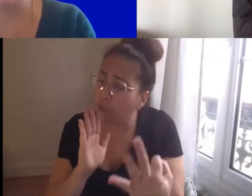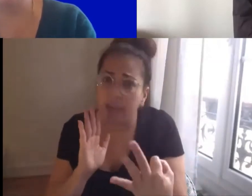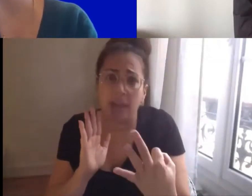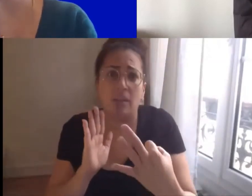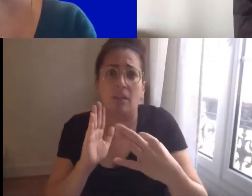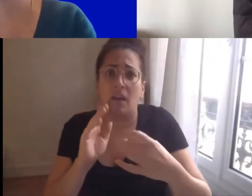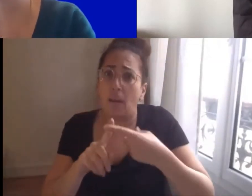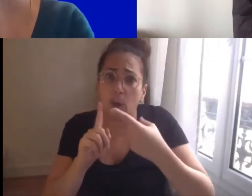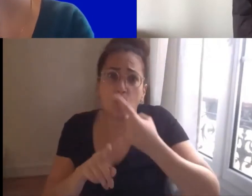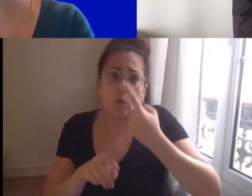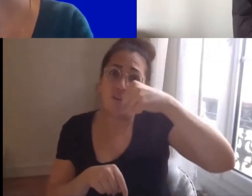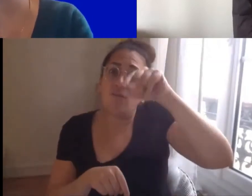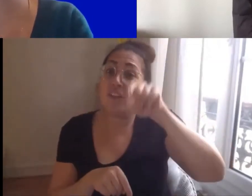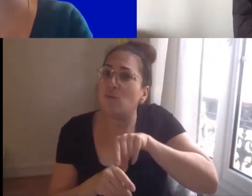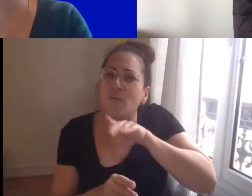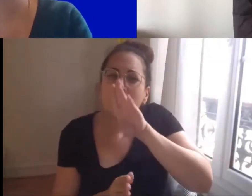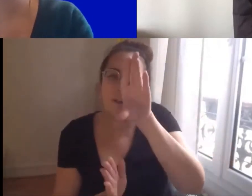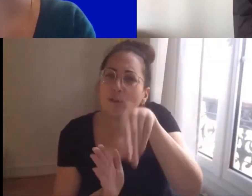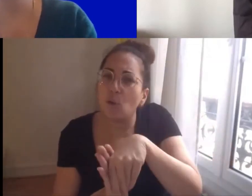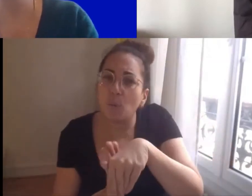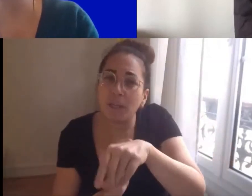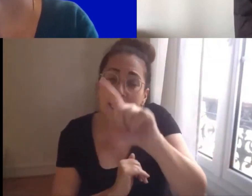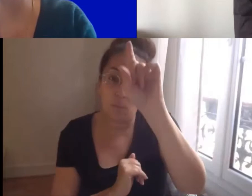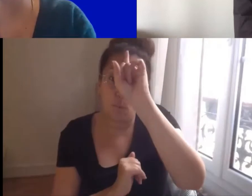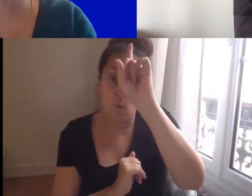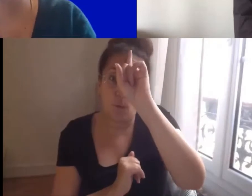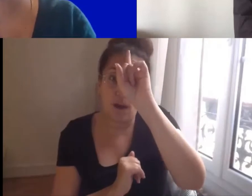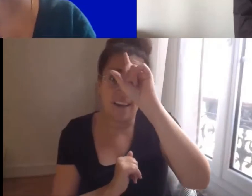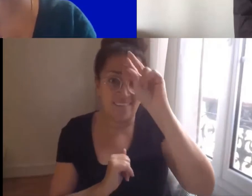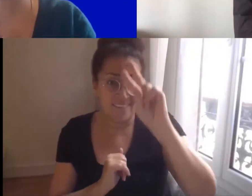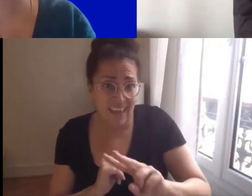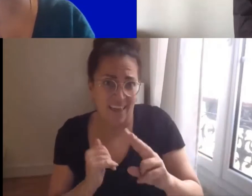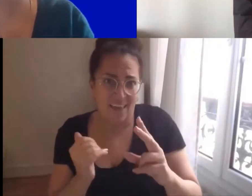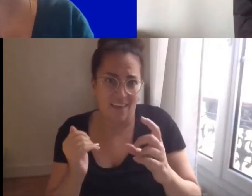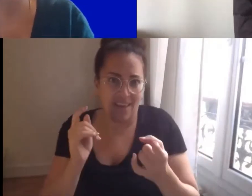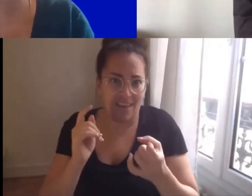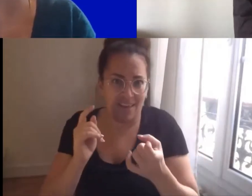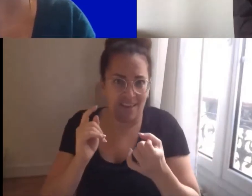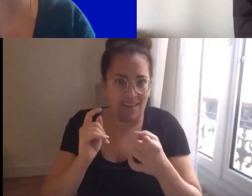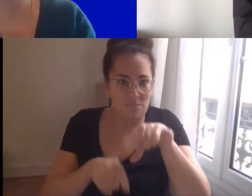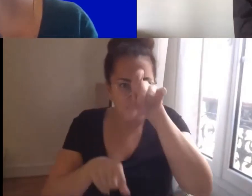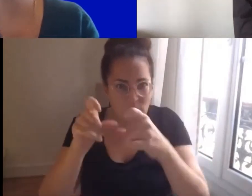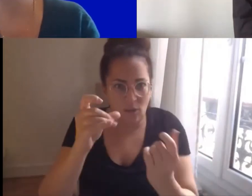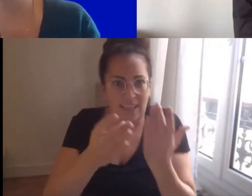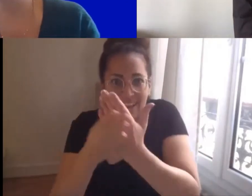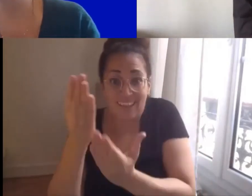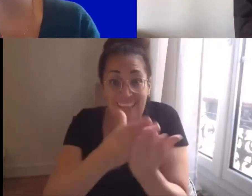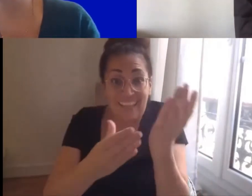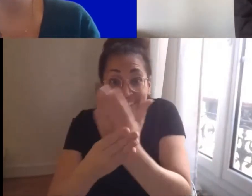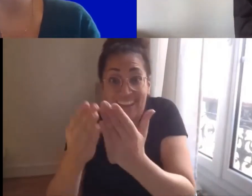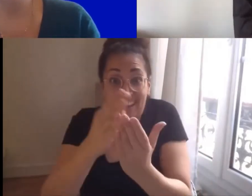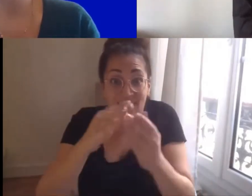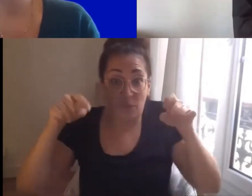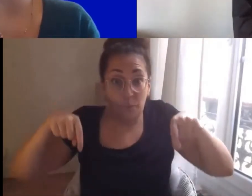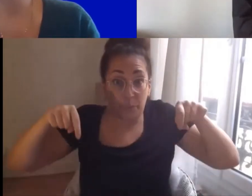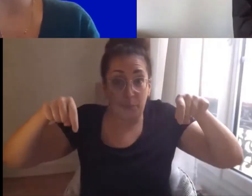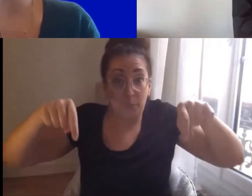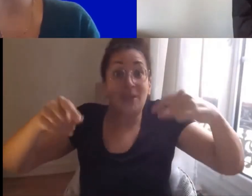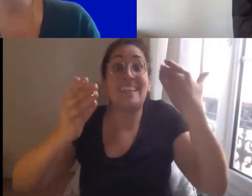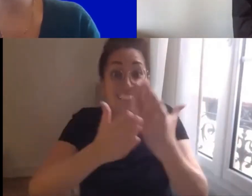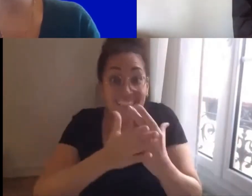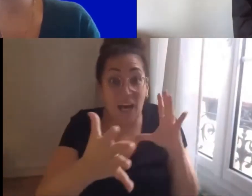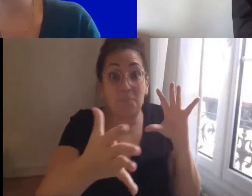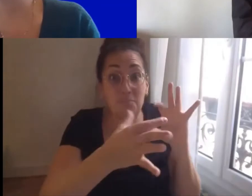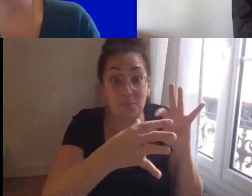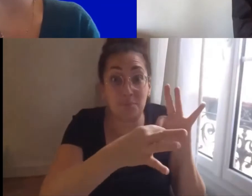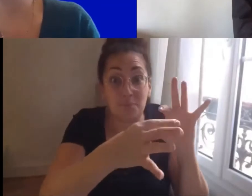attaché à la fois parce qu'ils ont une vertu c'est celle d'associer en particulier les parties prenantes et de faire en sorte que les